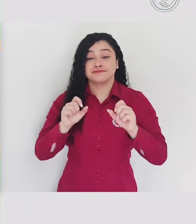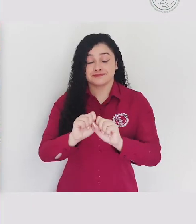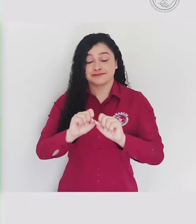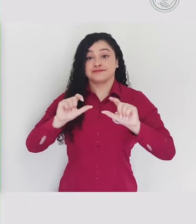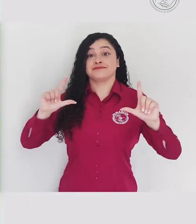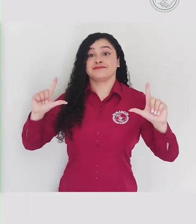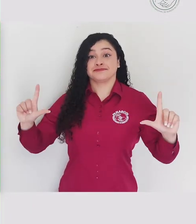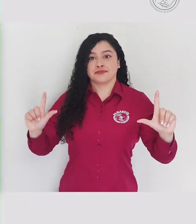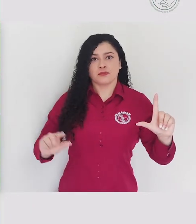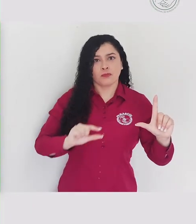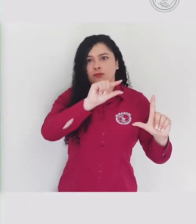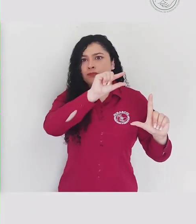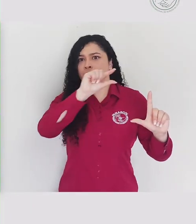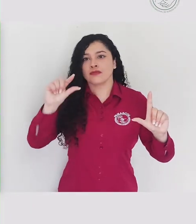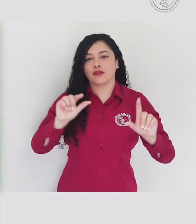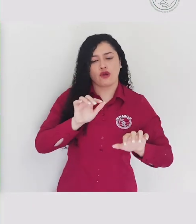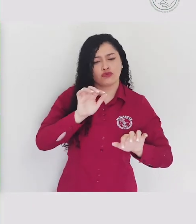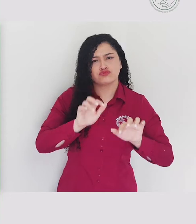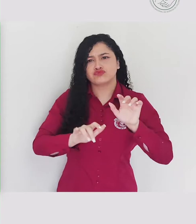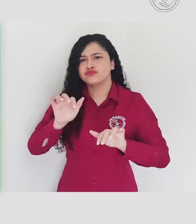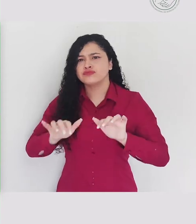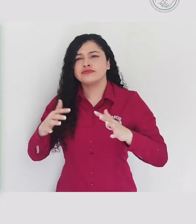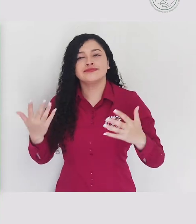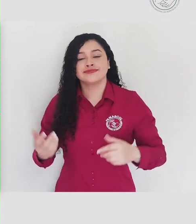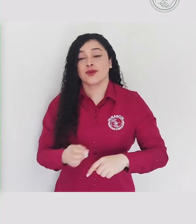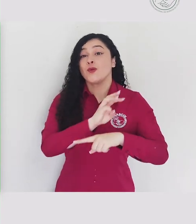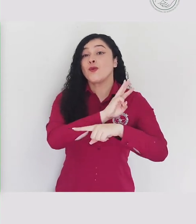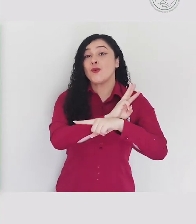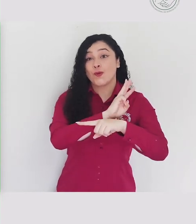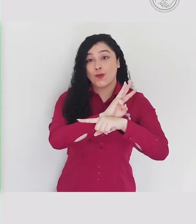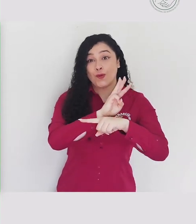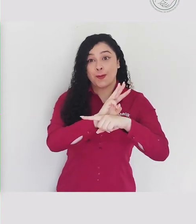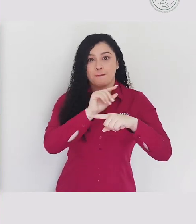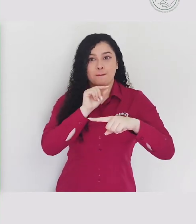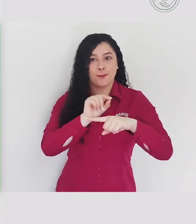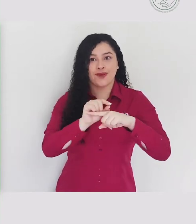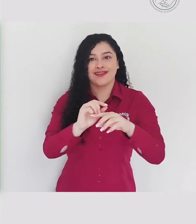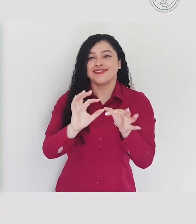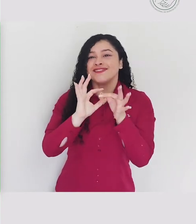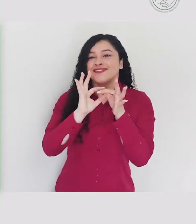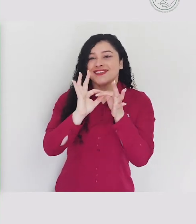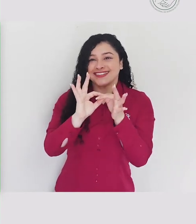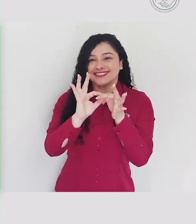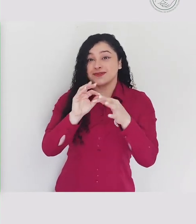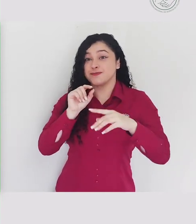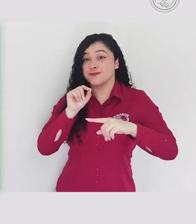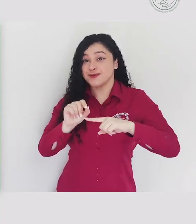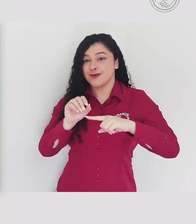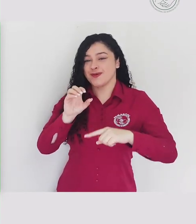Dentro de tu navegador, escribe en la barra de direcciones o en la barra de búsqueda www